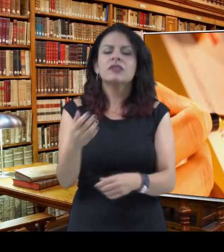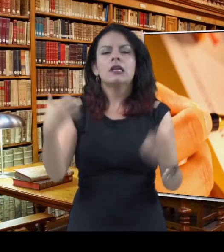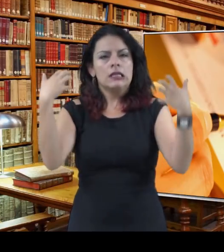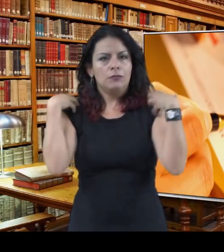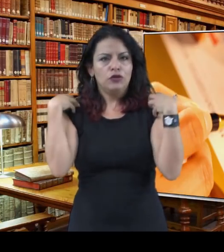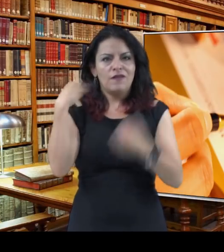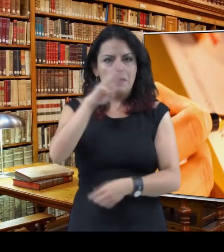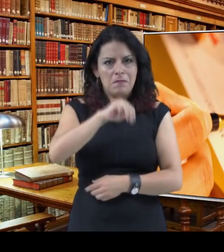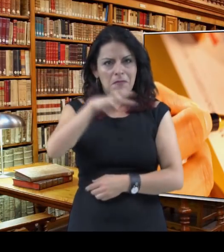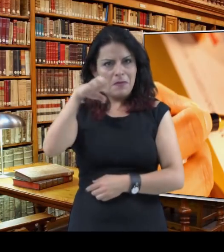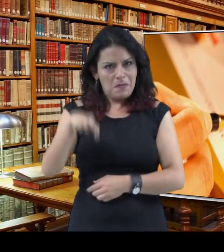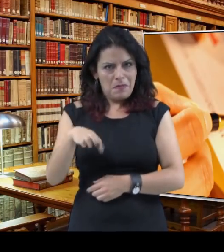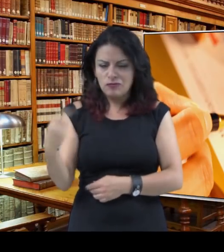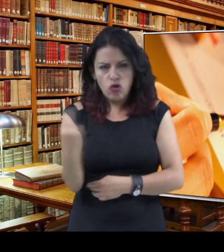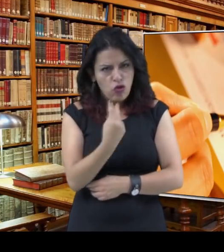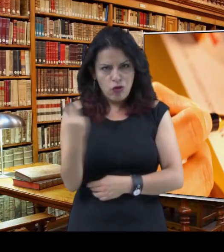Ambos padres tienen esta responsabilidad.